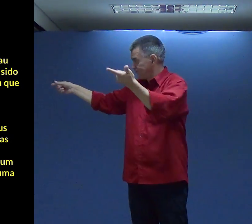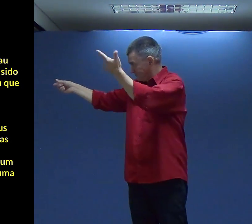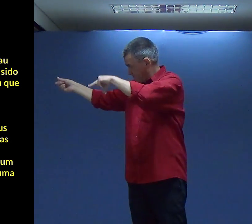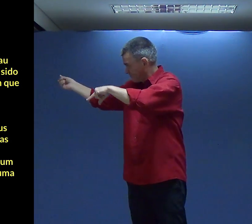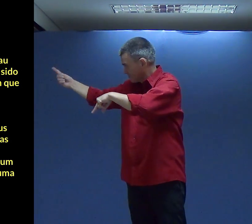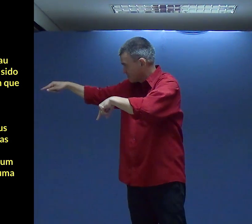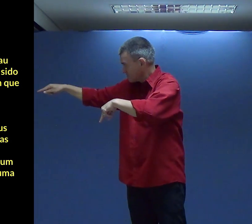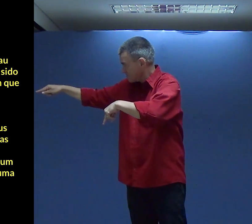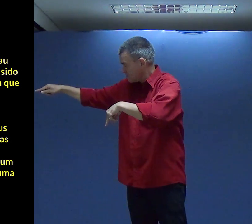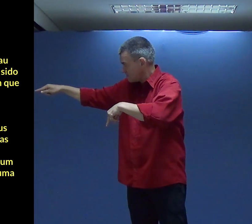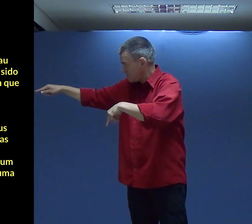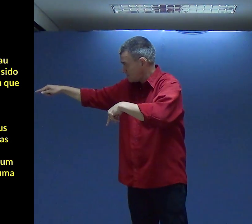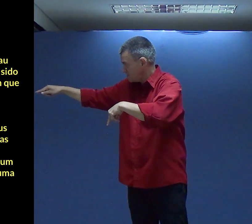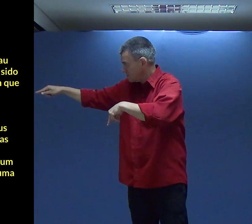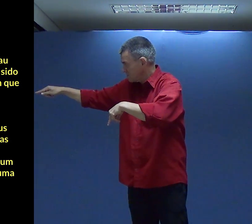Pode colocar Em mais